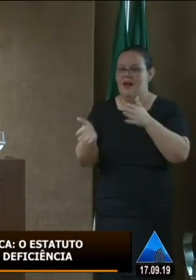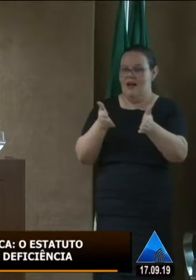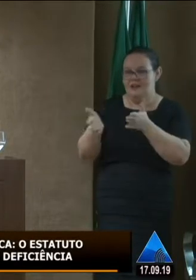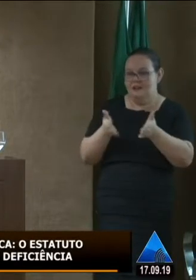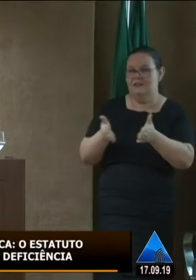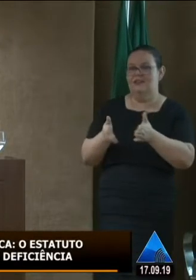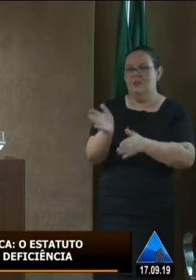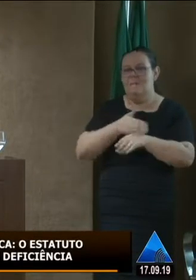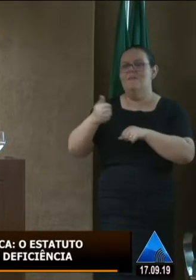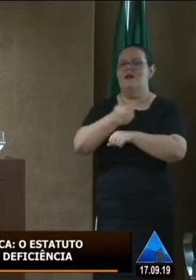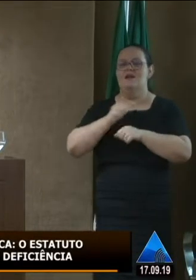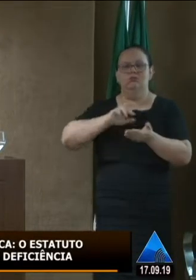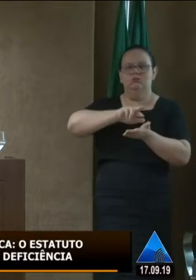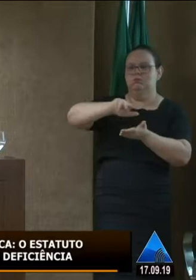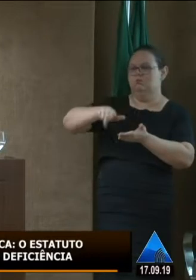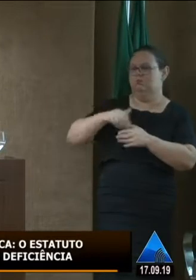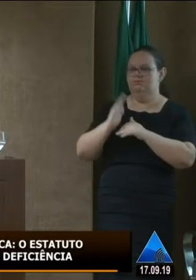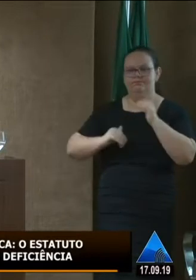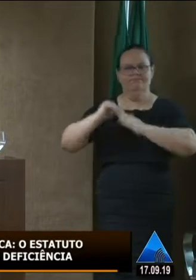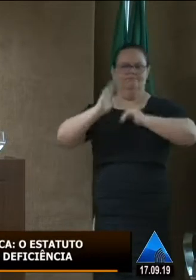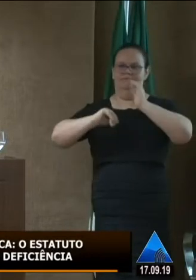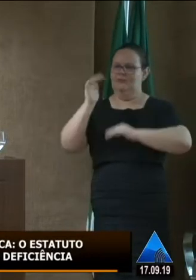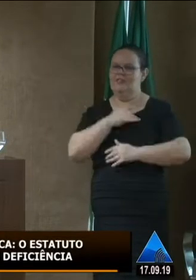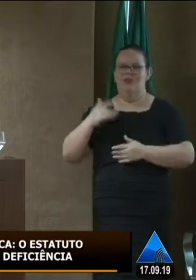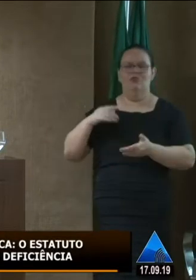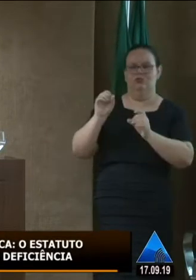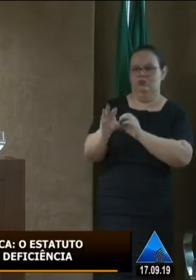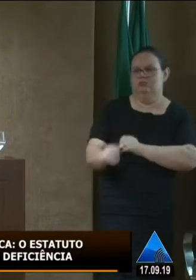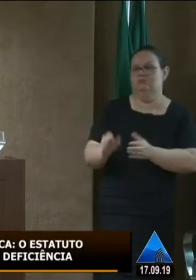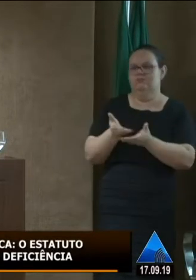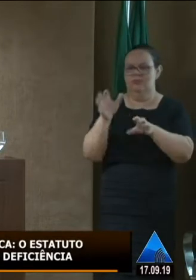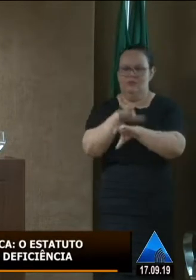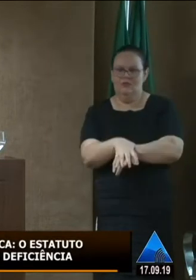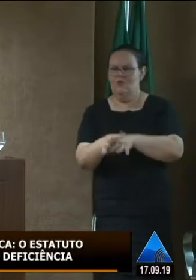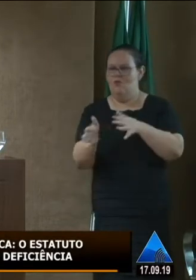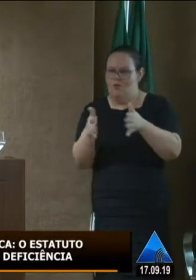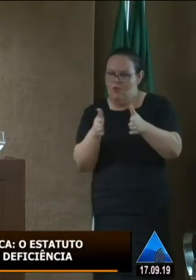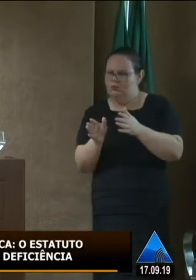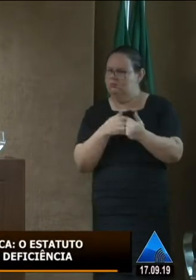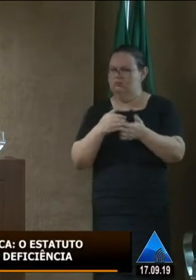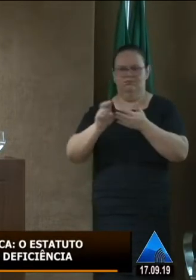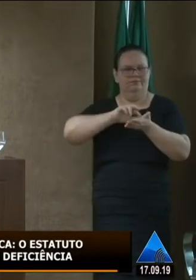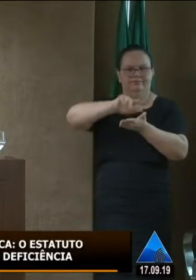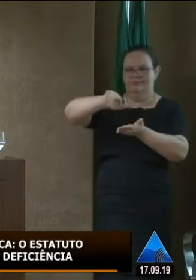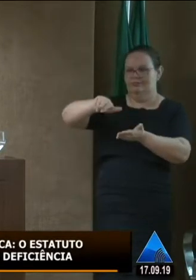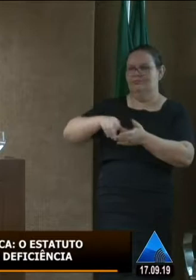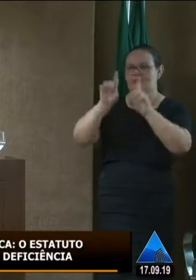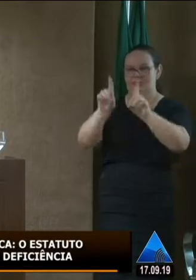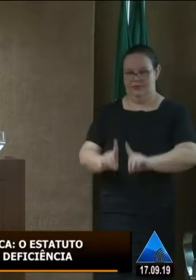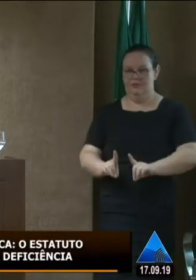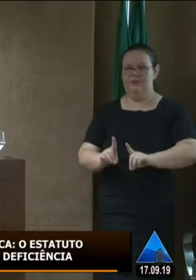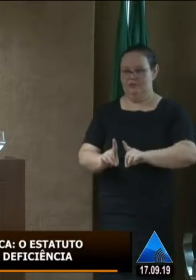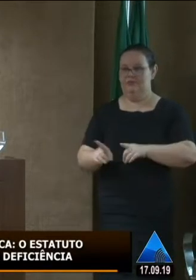para as pessoas em todos os níveis seja saúde educação acessibilidade em todas as áreas a gente